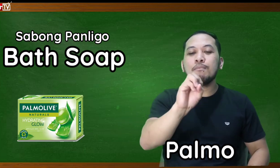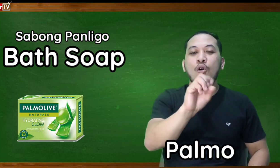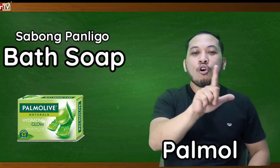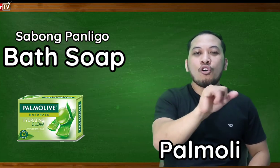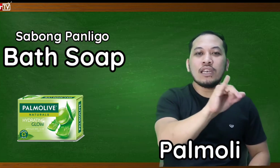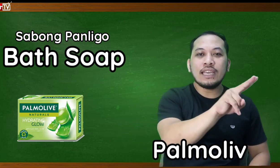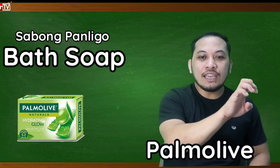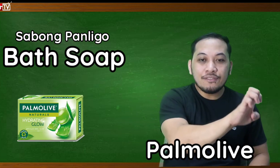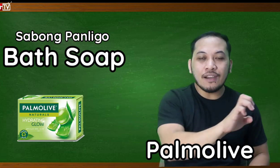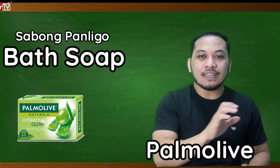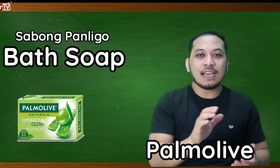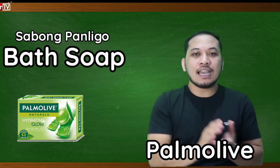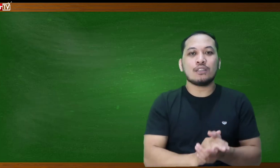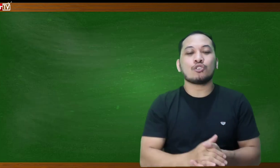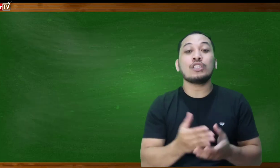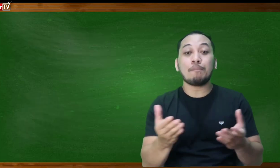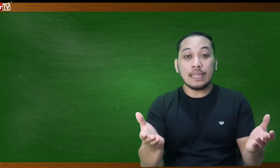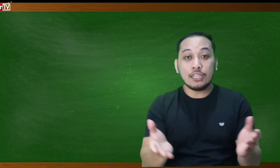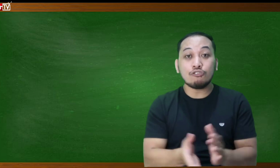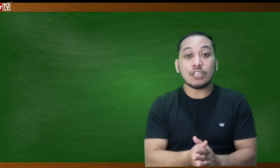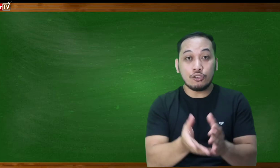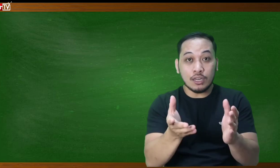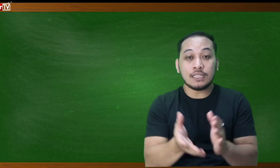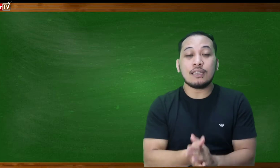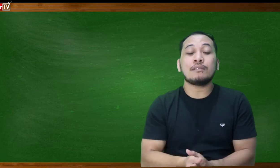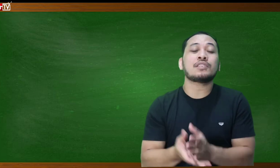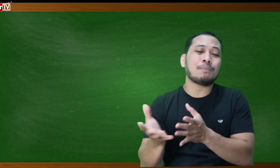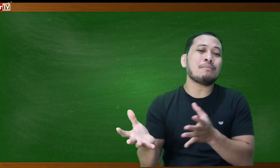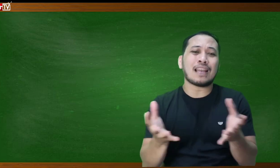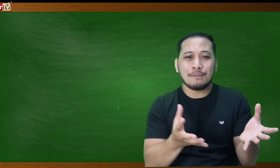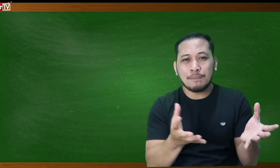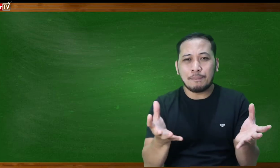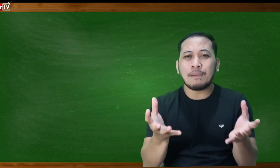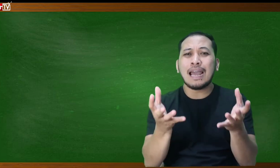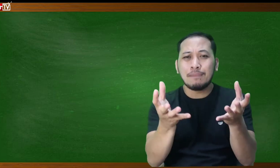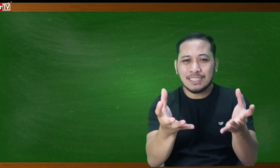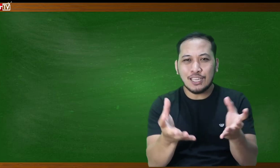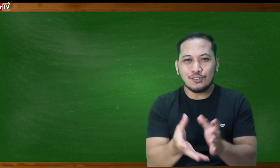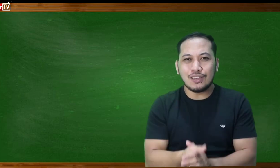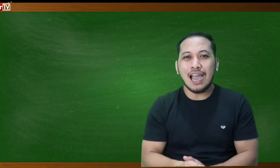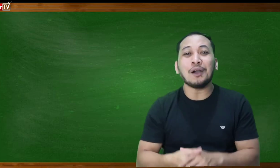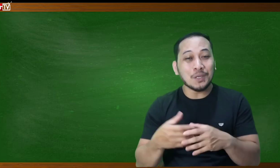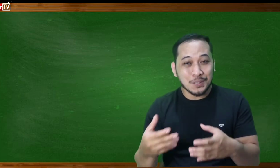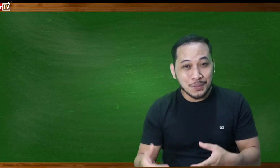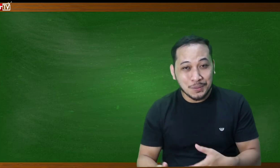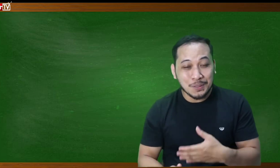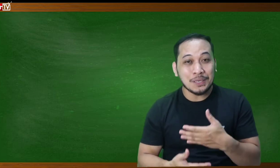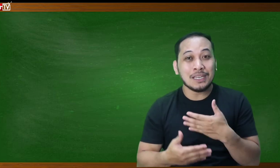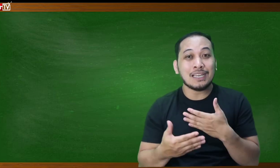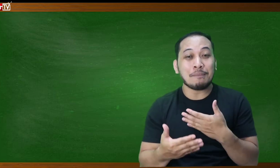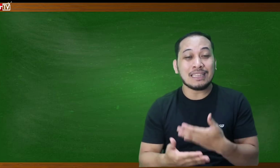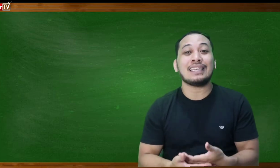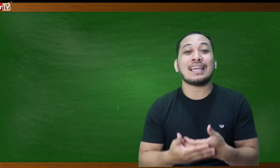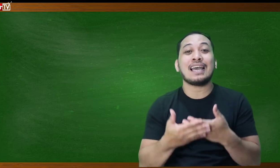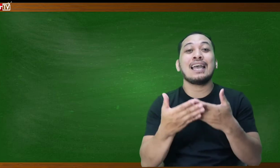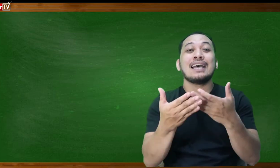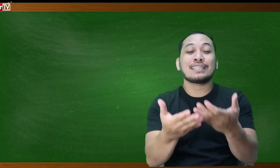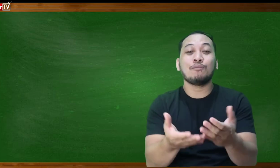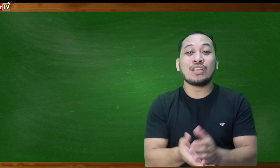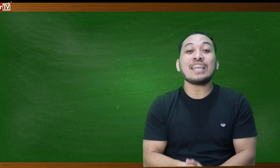olive ayan so depende yun sa inyo kasi syempre marami sa inyo na ang gustong gamitin na sabon ay